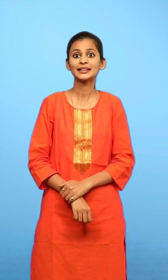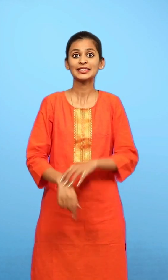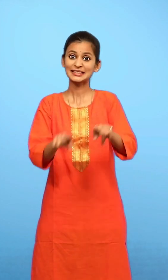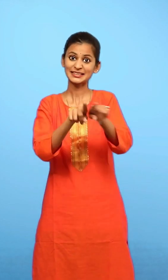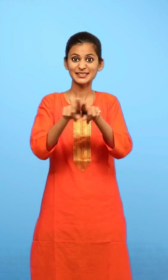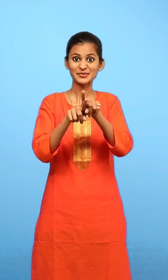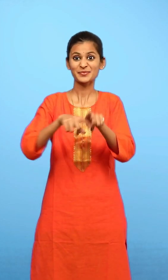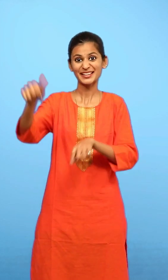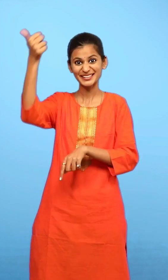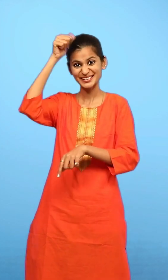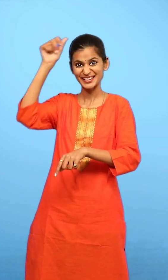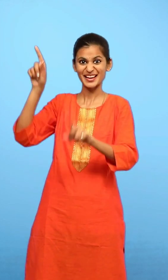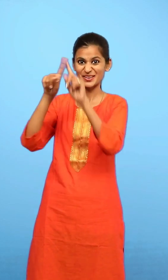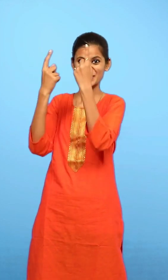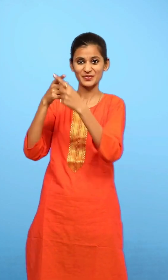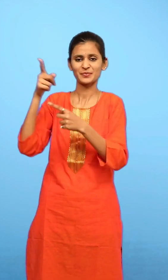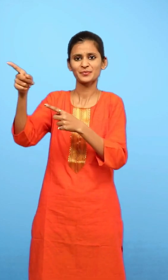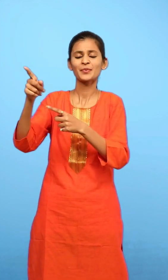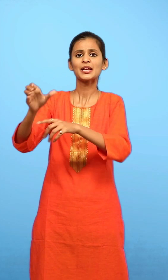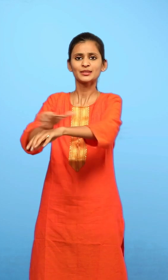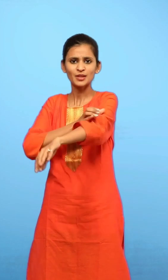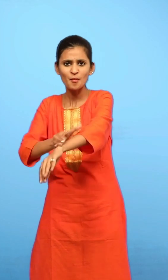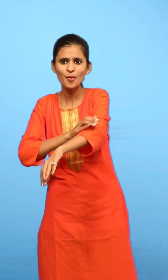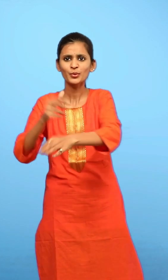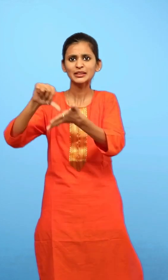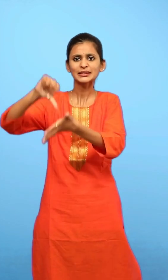जैसे साबुन या तेल की महक गुसल खाने से